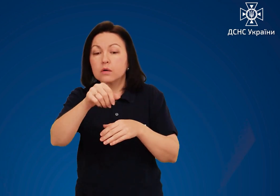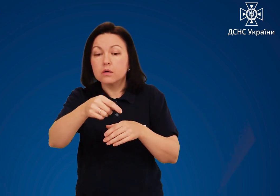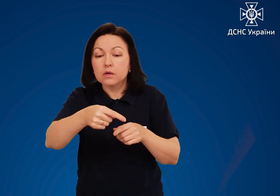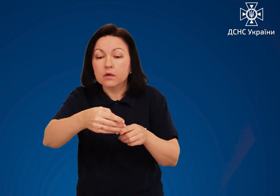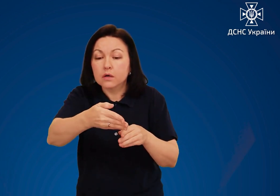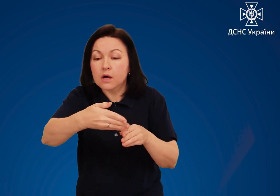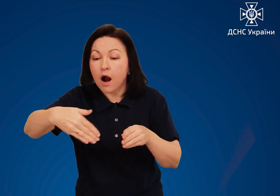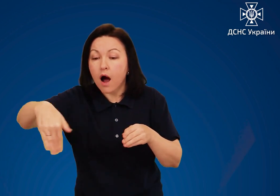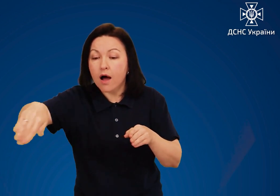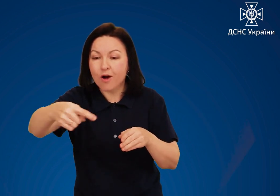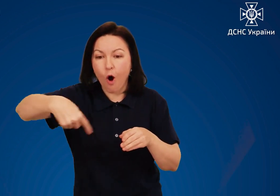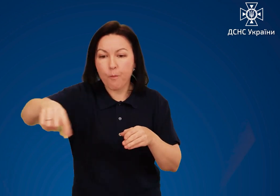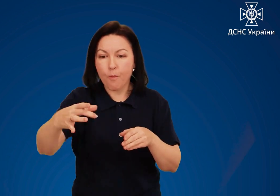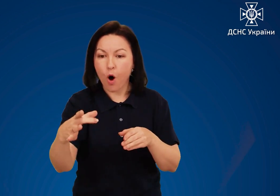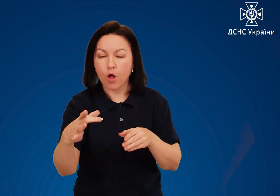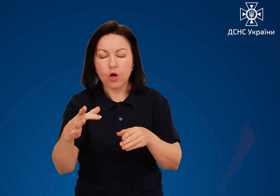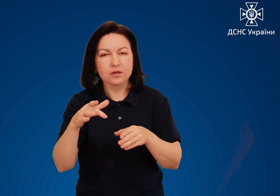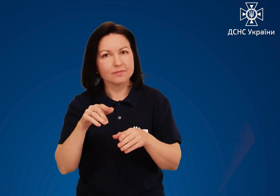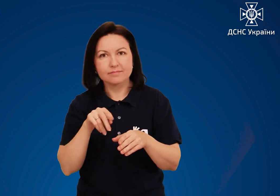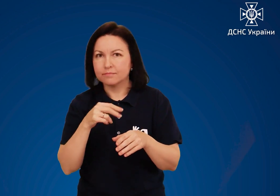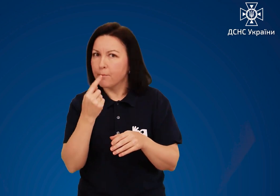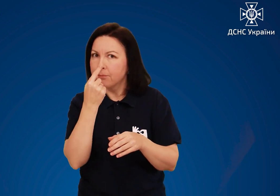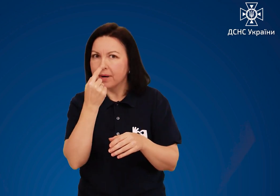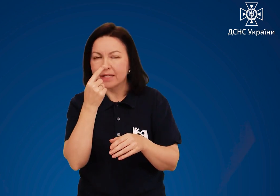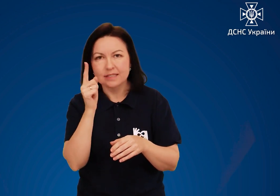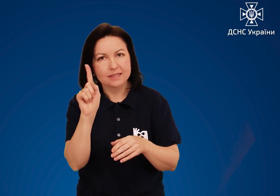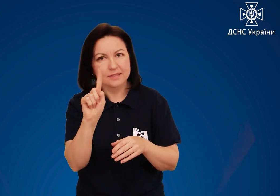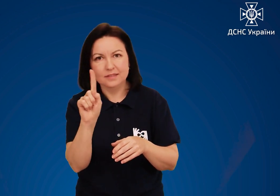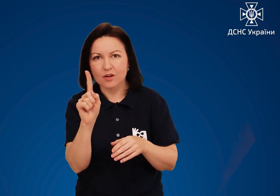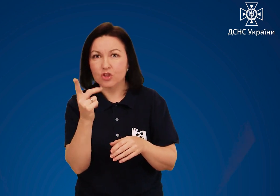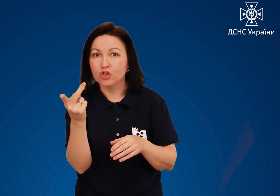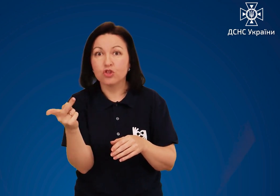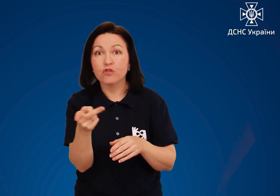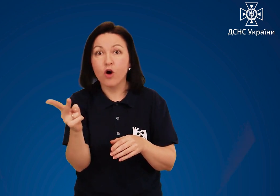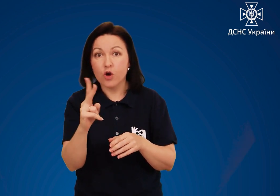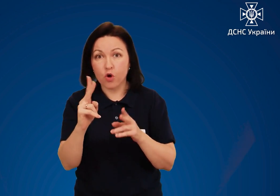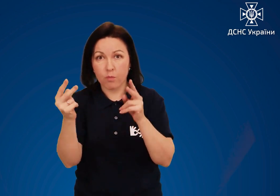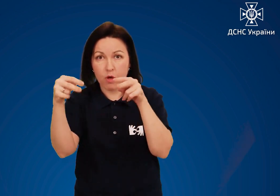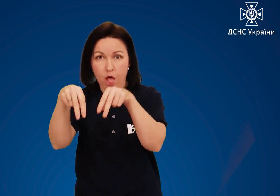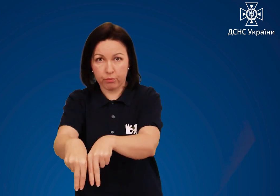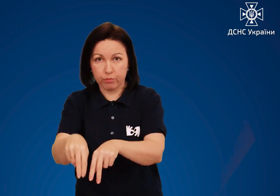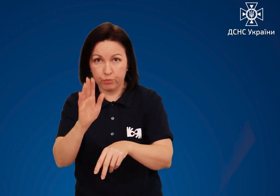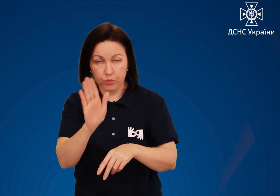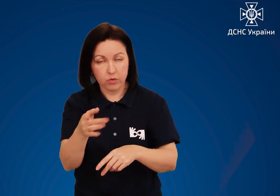краю ополонки не підповзайте, інакше у воді опиняться вже двоє.